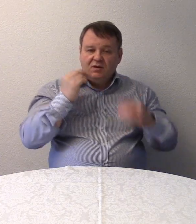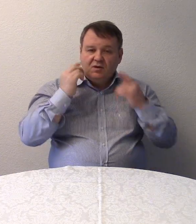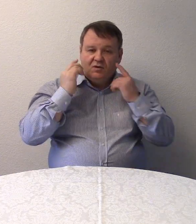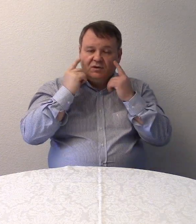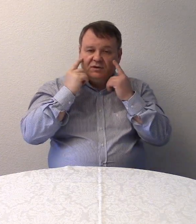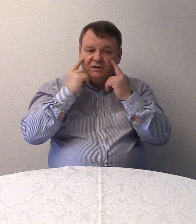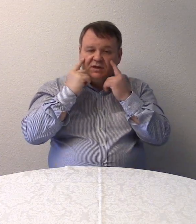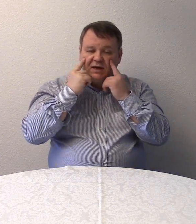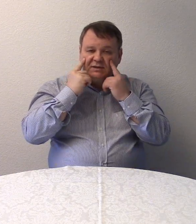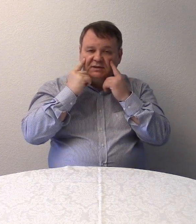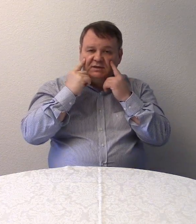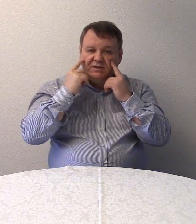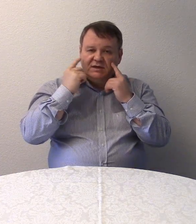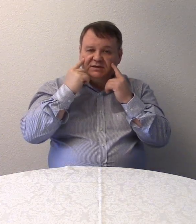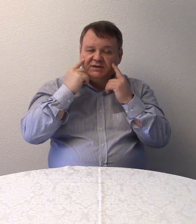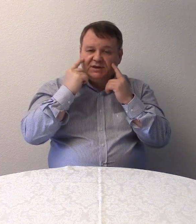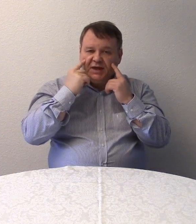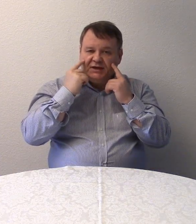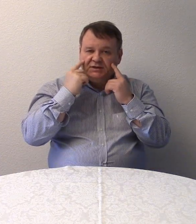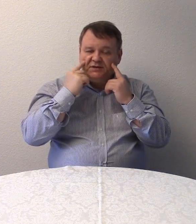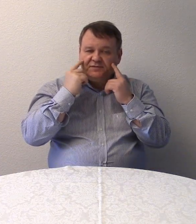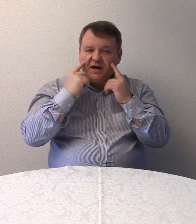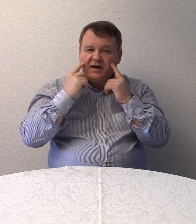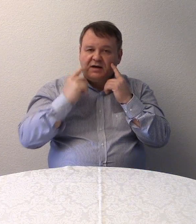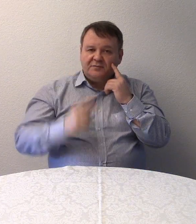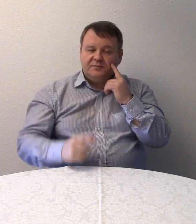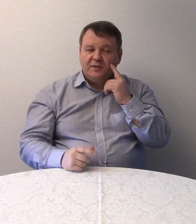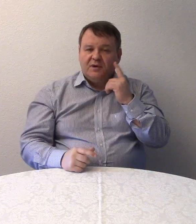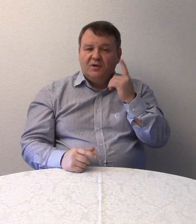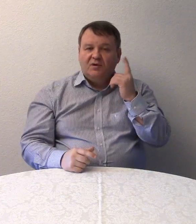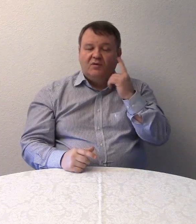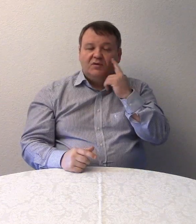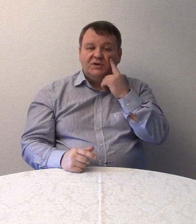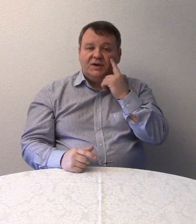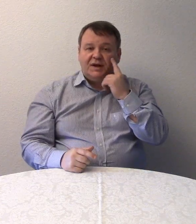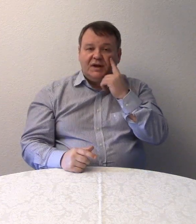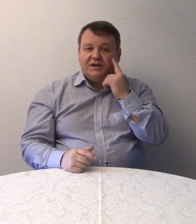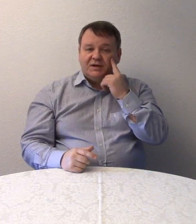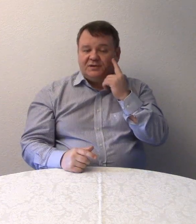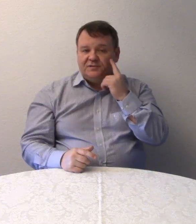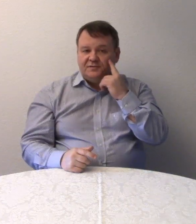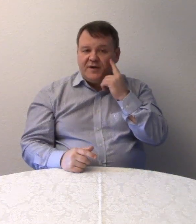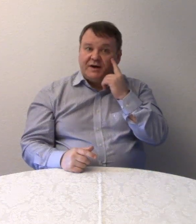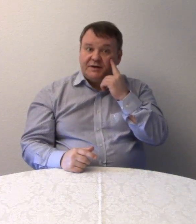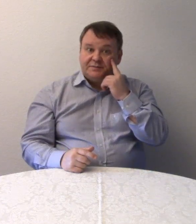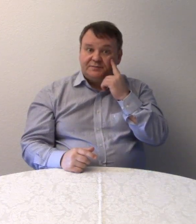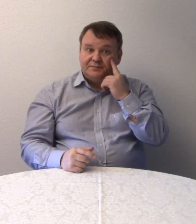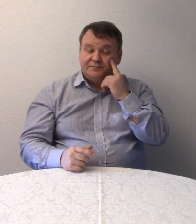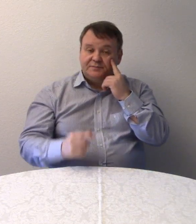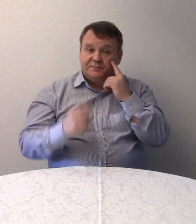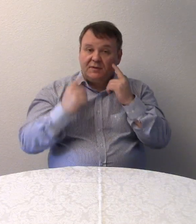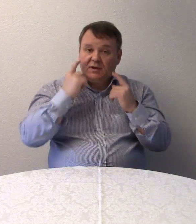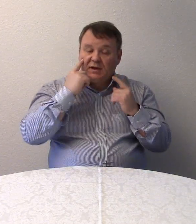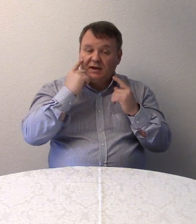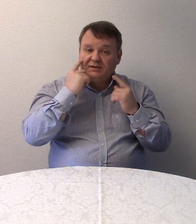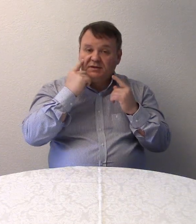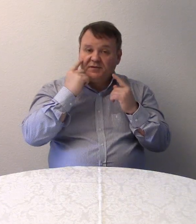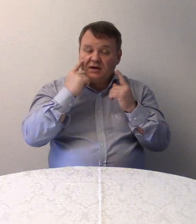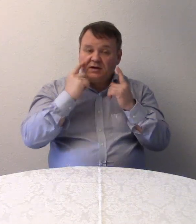Und das ist die rechte Wange. Und die linke Wange. Rechte Wange.